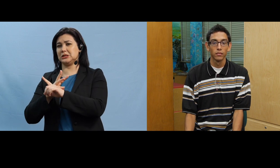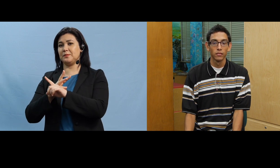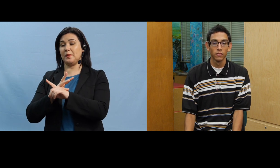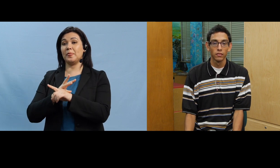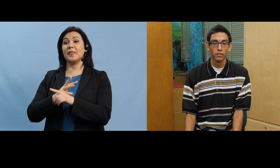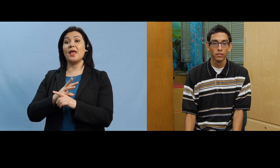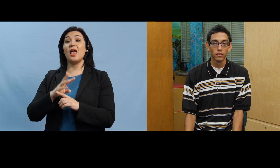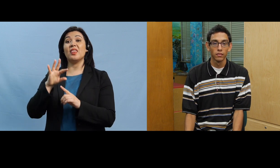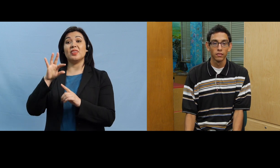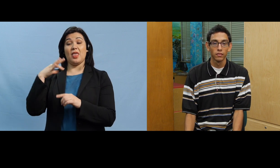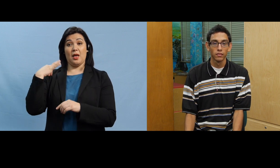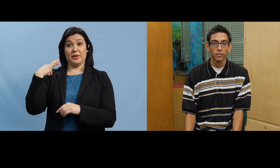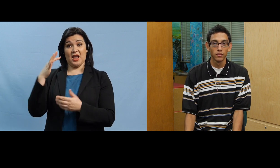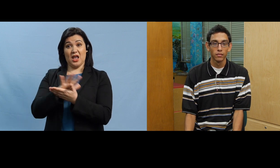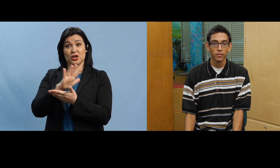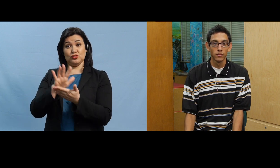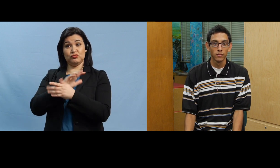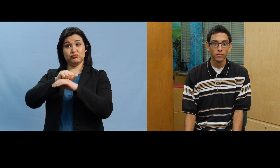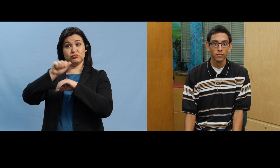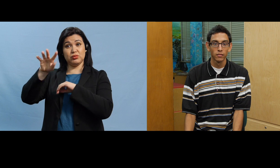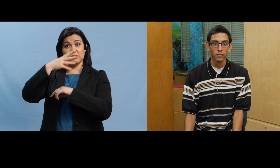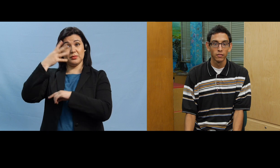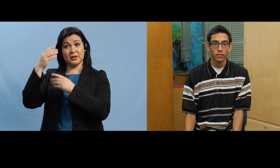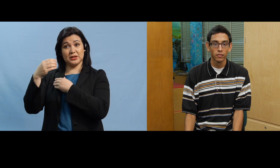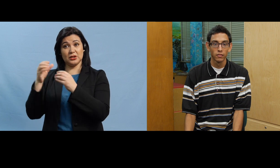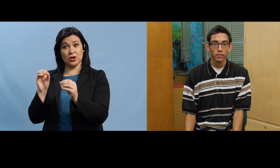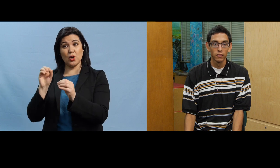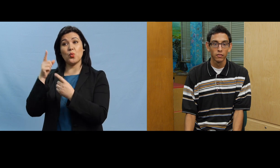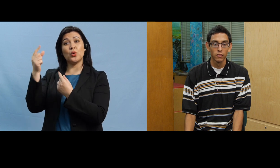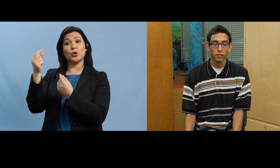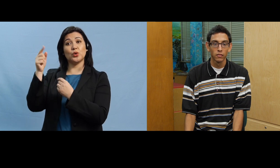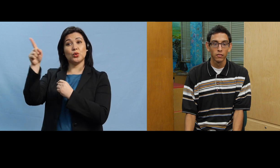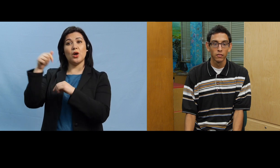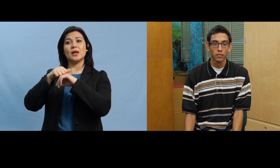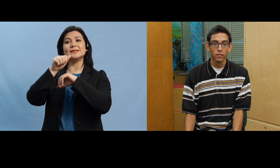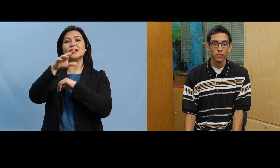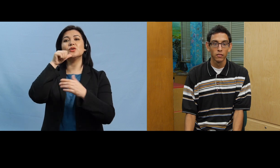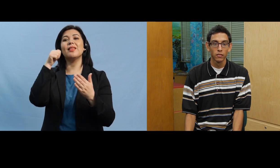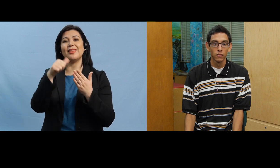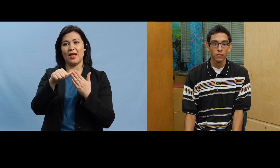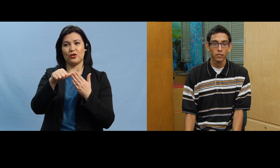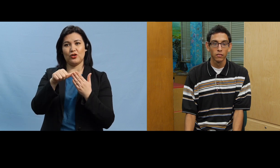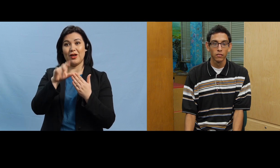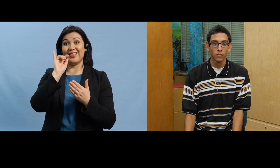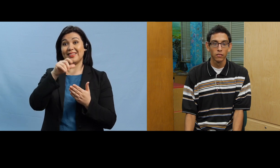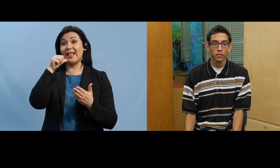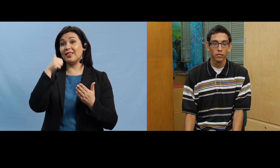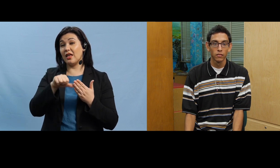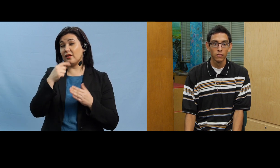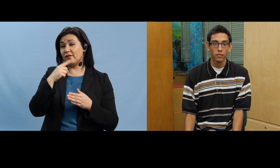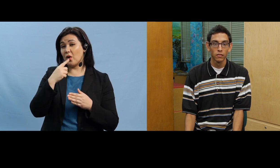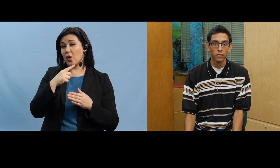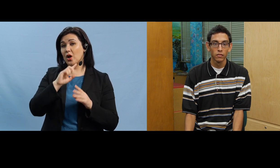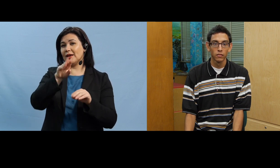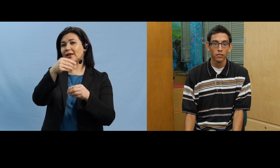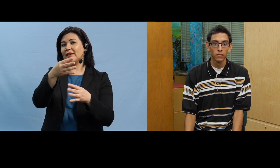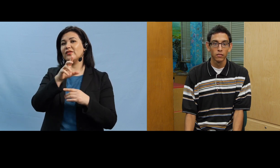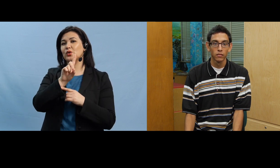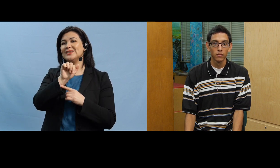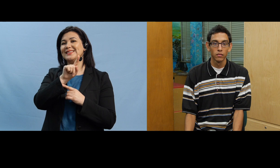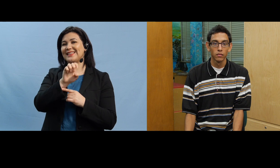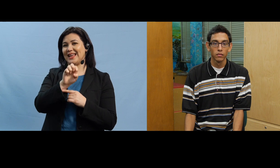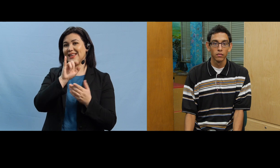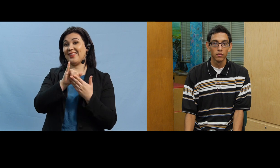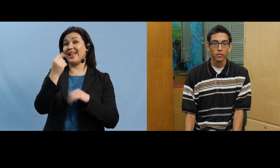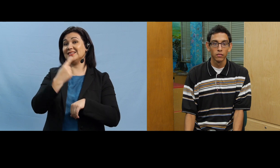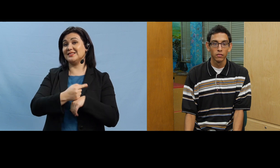oficina de migración ellos te van a mandar una carta y en esta carta te van a dar una fecha que va a ser el día de la cita que